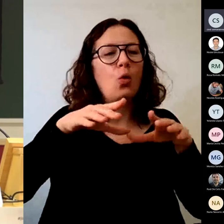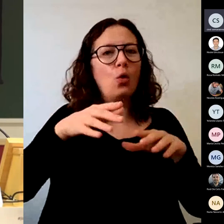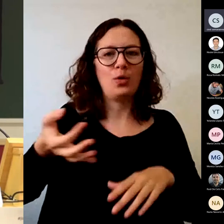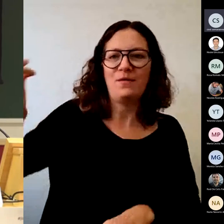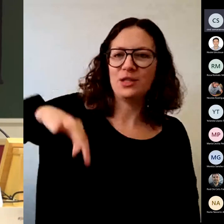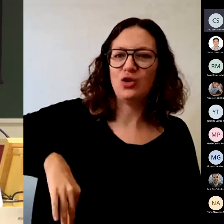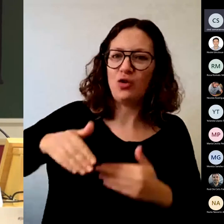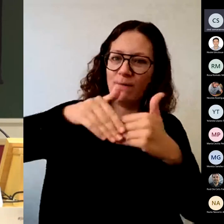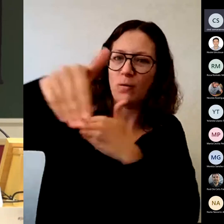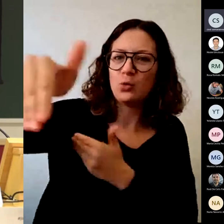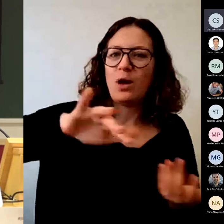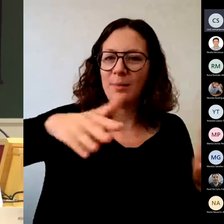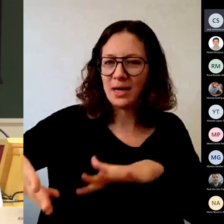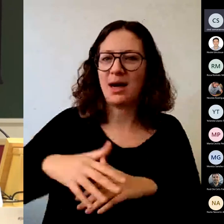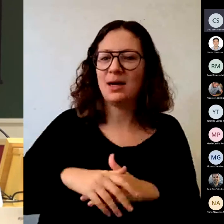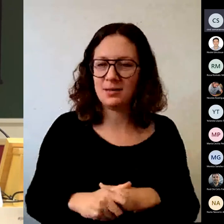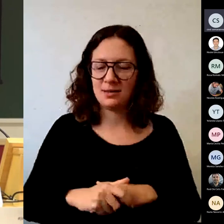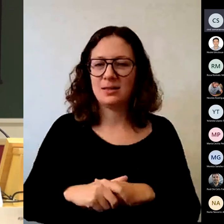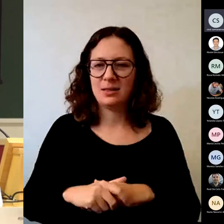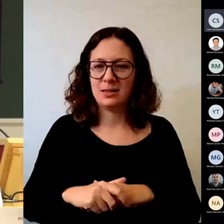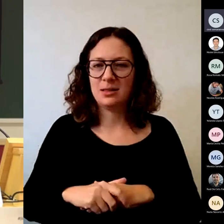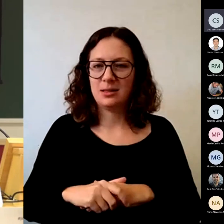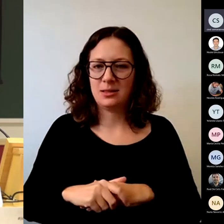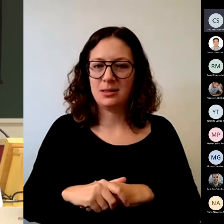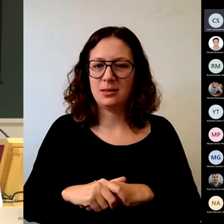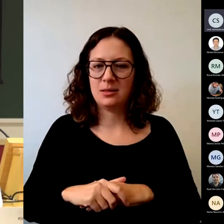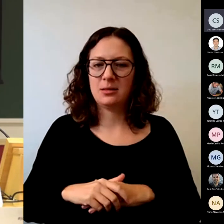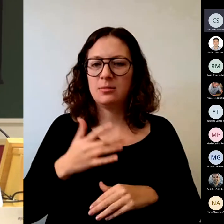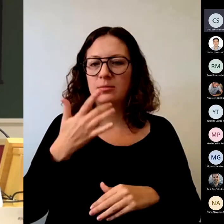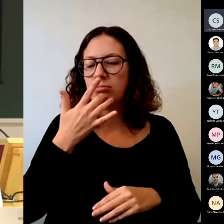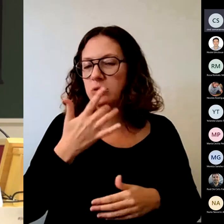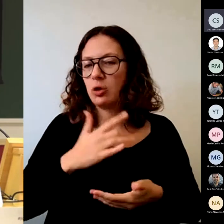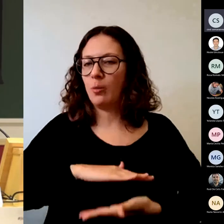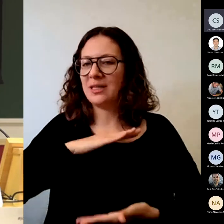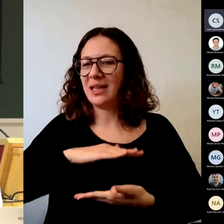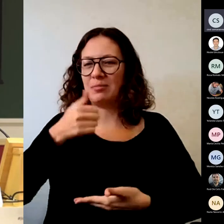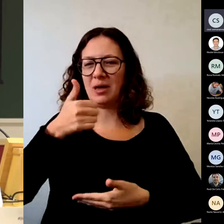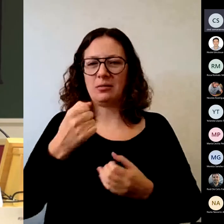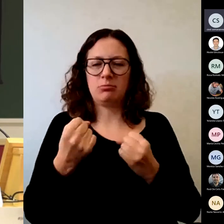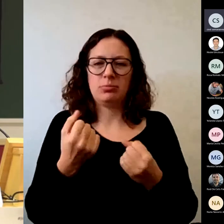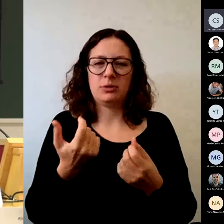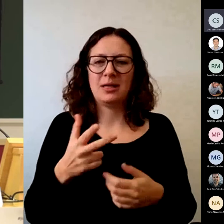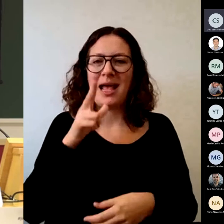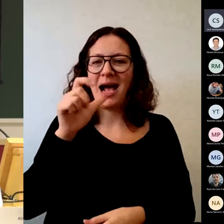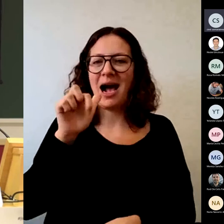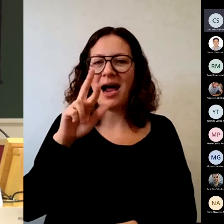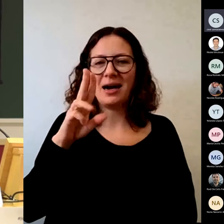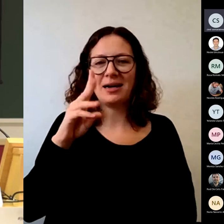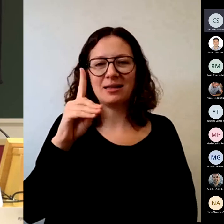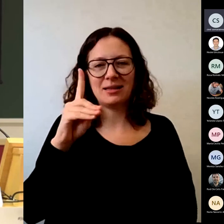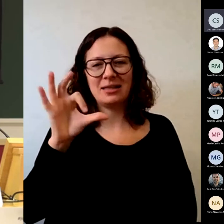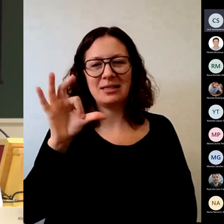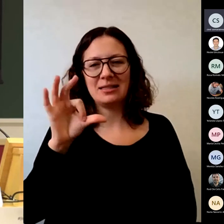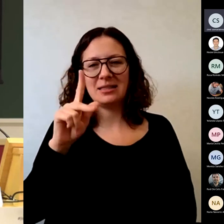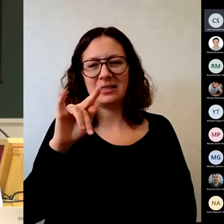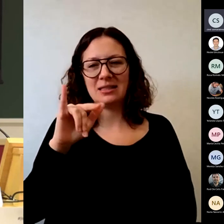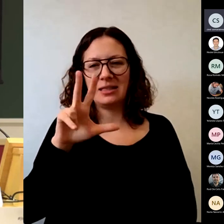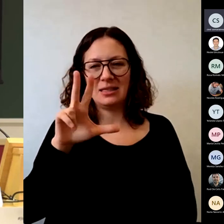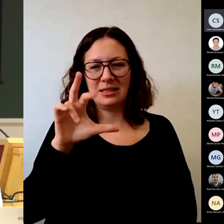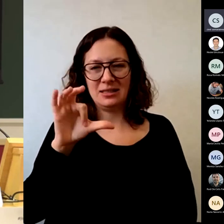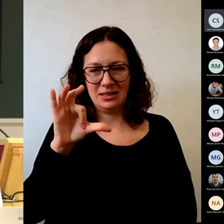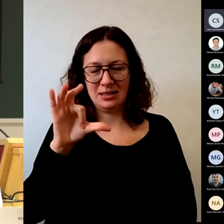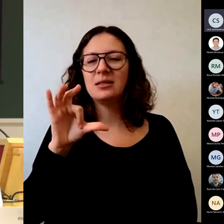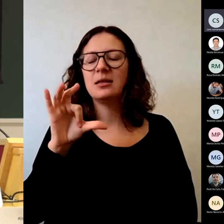de las competencias fuertes de hard skills sea de esas